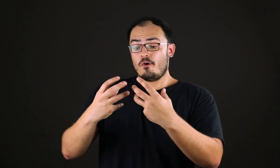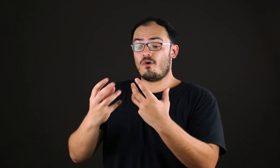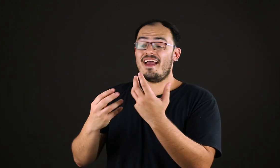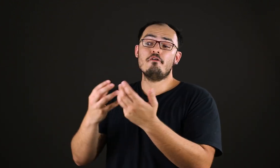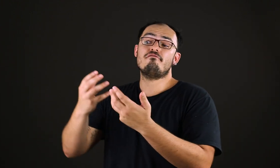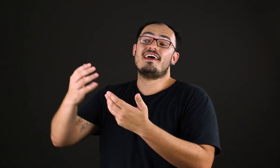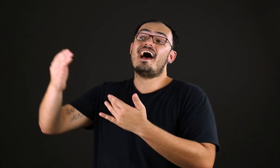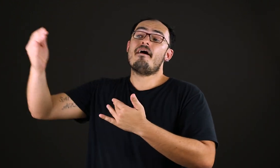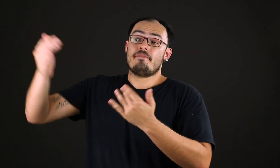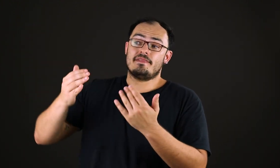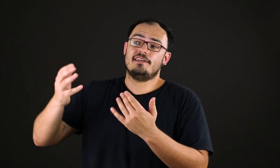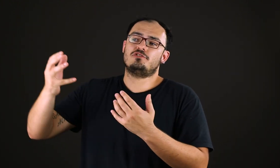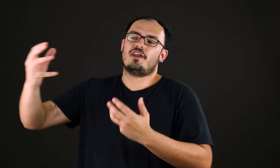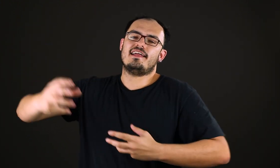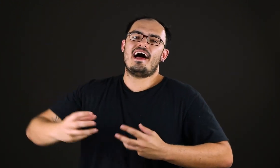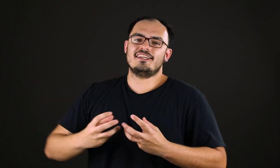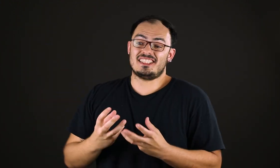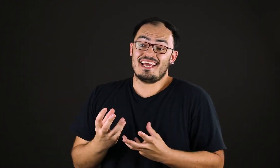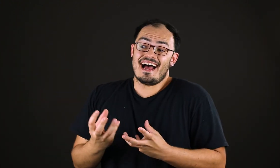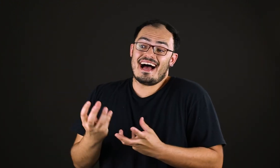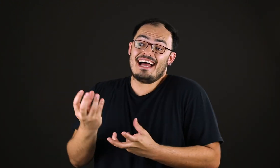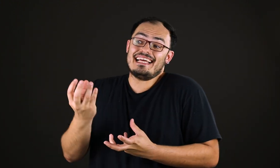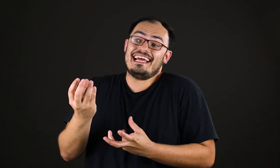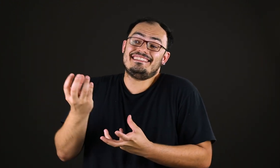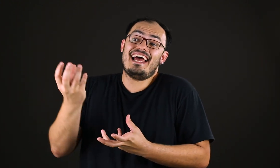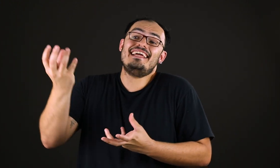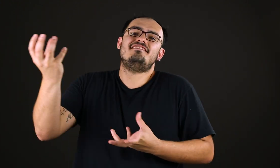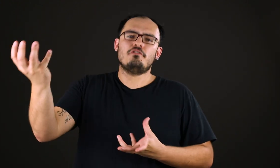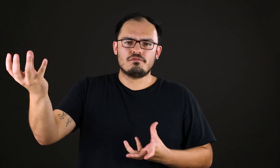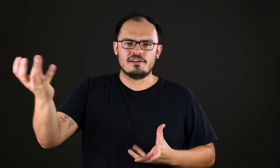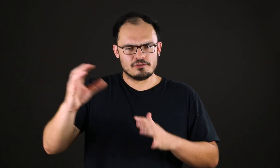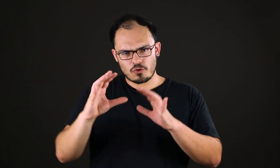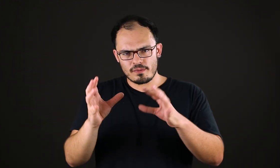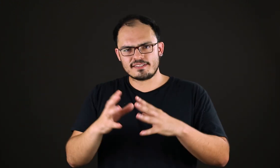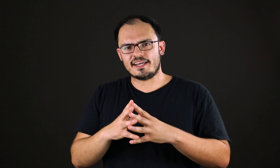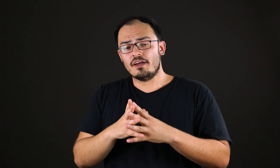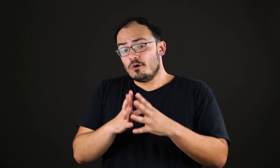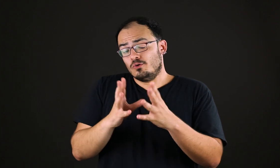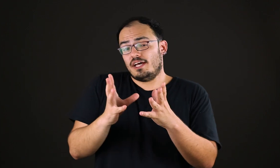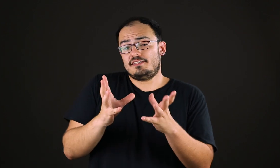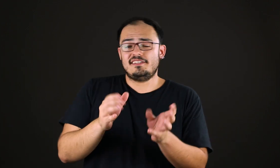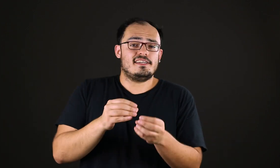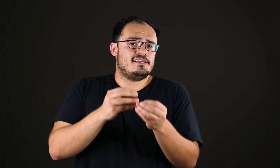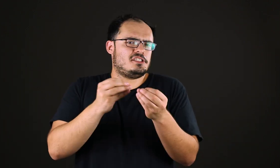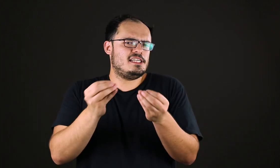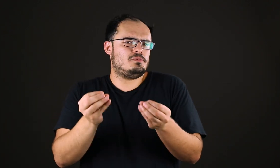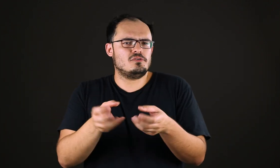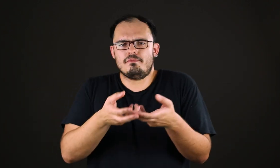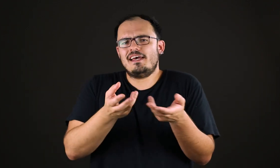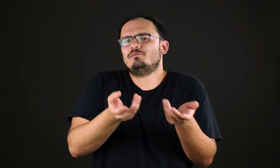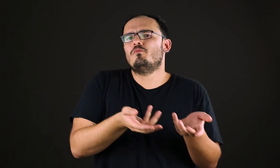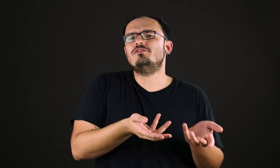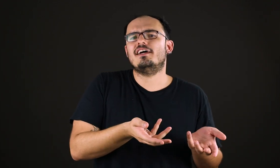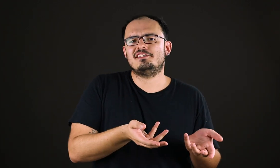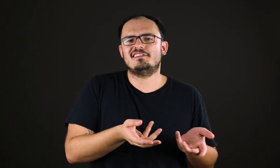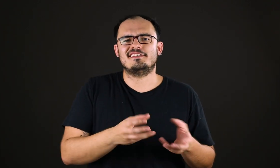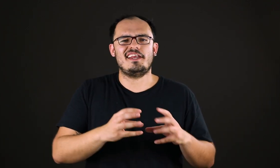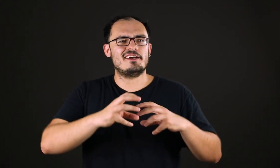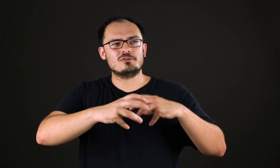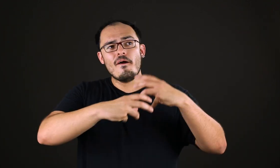o Hegel verá na história da arte a ideia triunfando. Como assim? Os artistas egípcios e mesmo muitos artistas gregos,